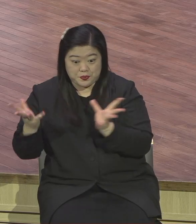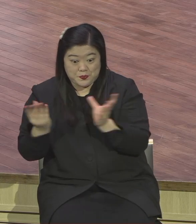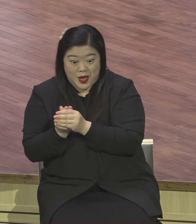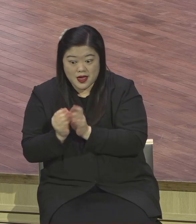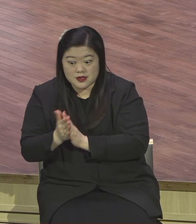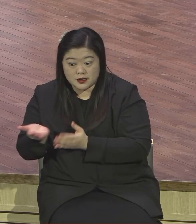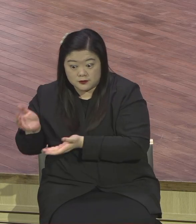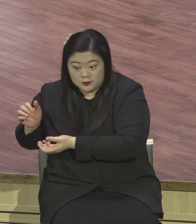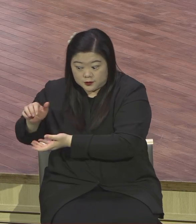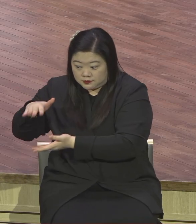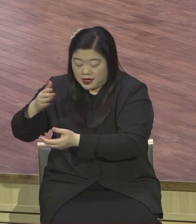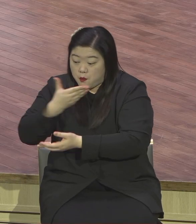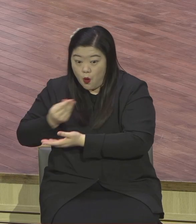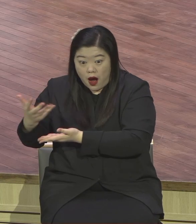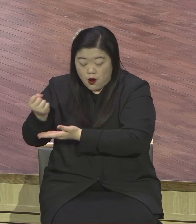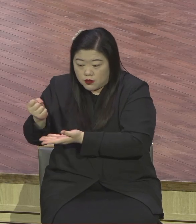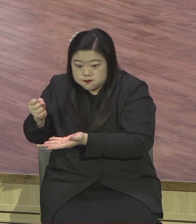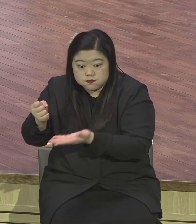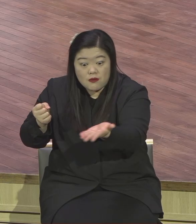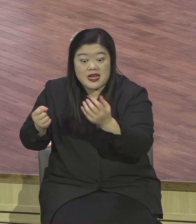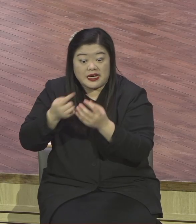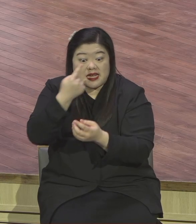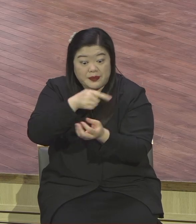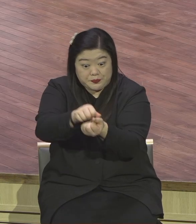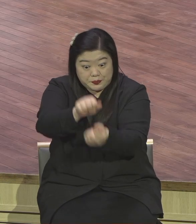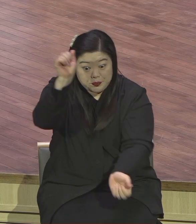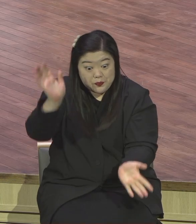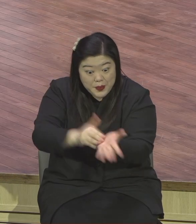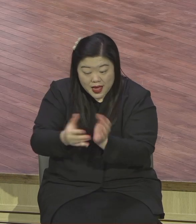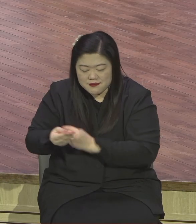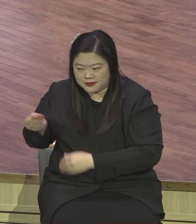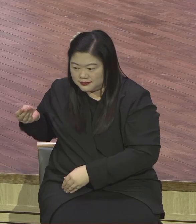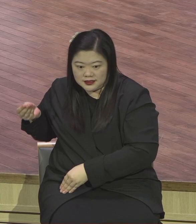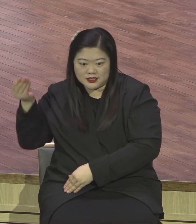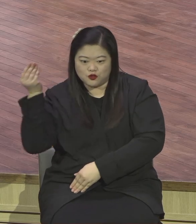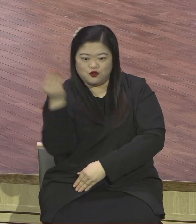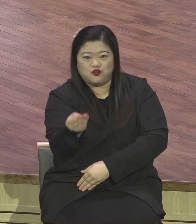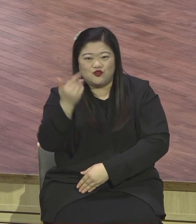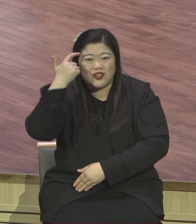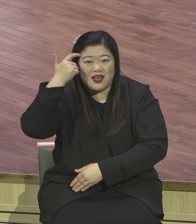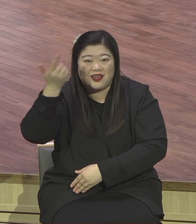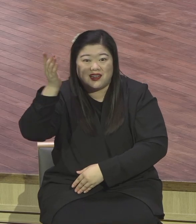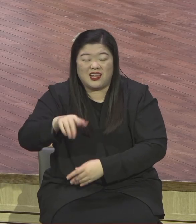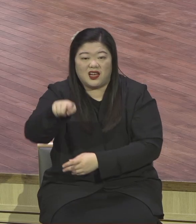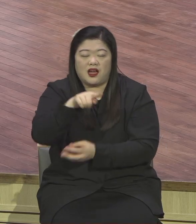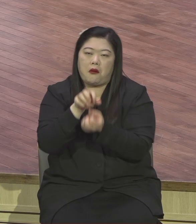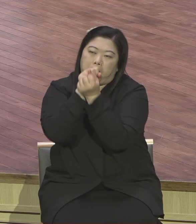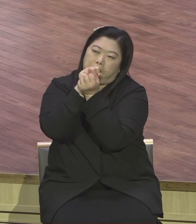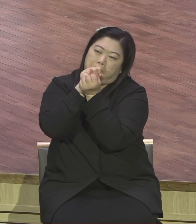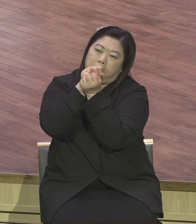채워주겠다. 너 비전을 크게 잡아라. 너 꿈을 크게 가지라. 이런 상황에도 불구하고